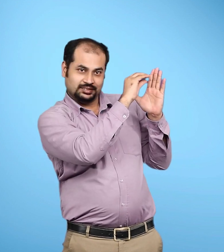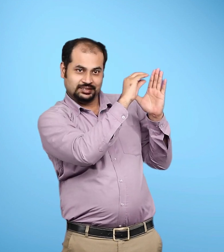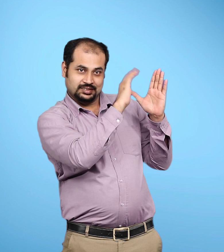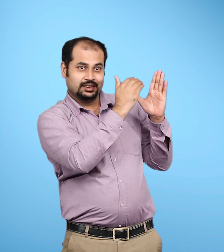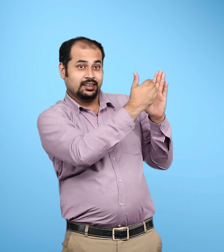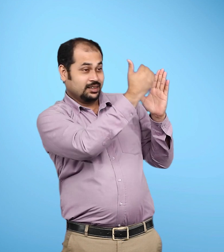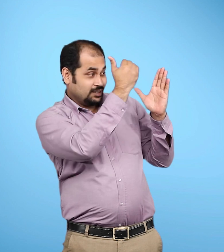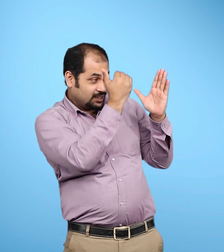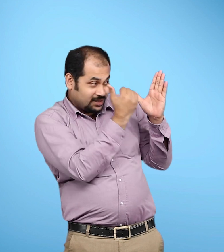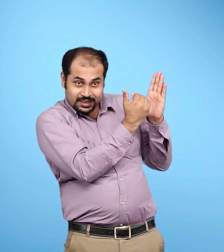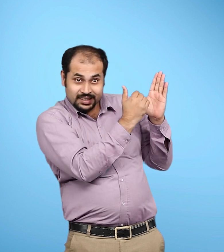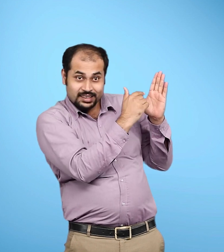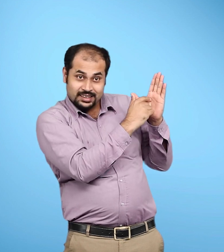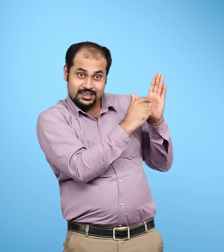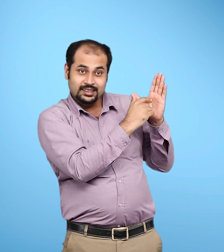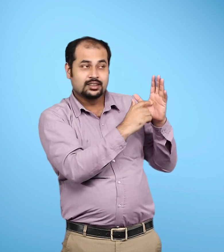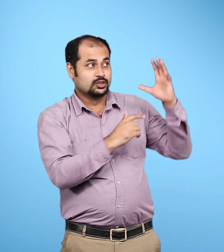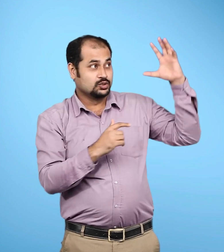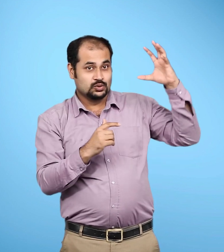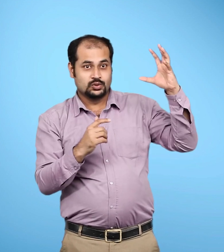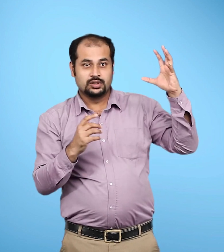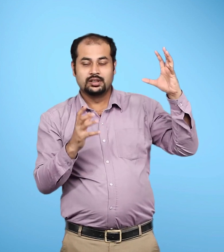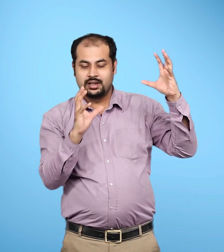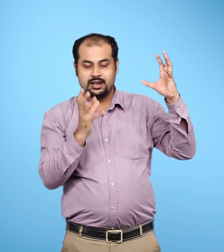उसके अंदर के वृत्त पर सौर मंडल लिखा गया है